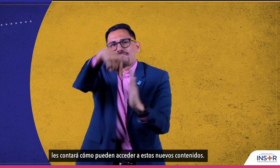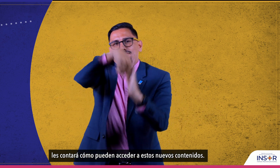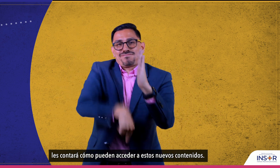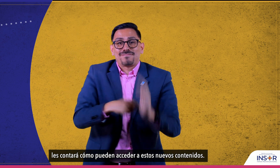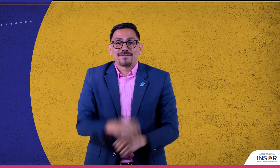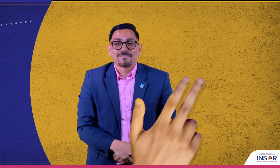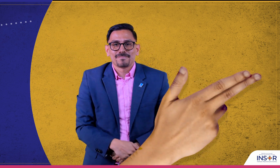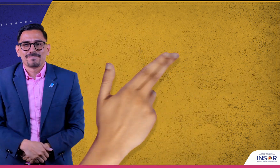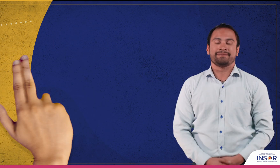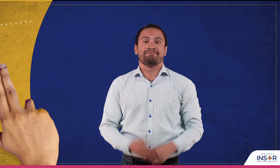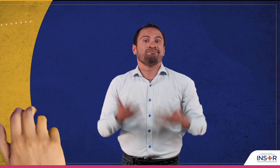contenidos.